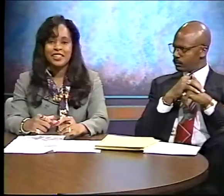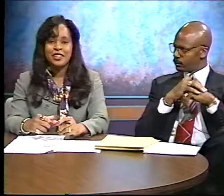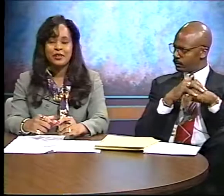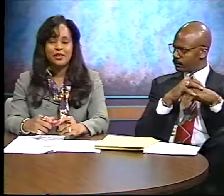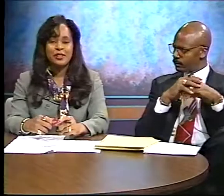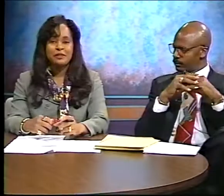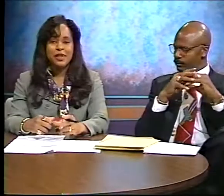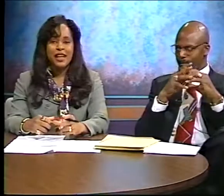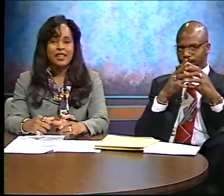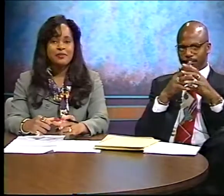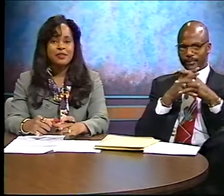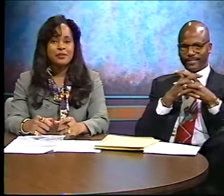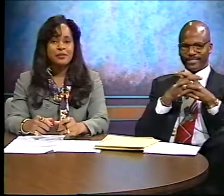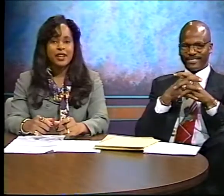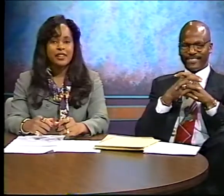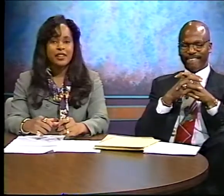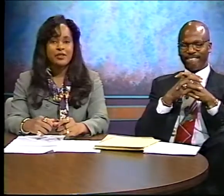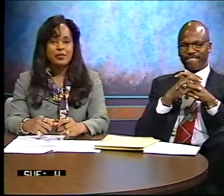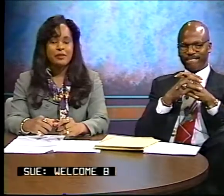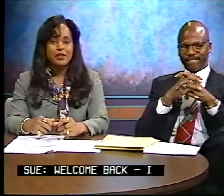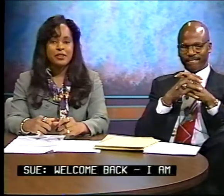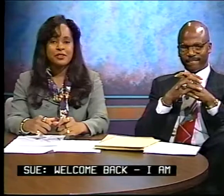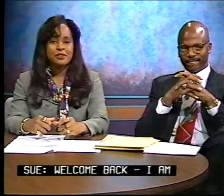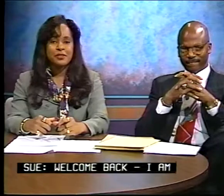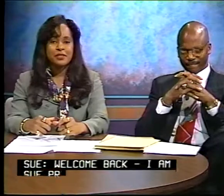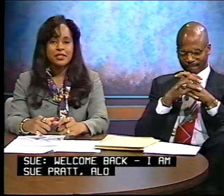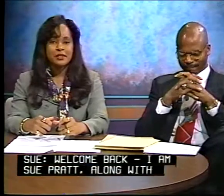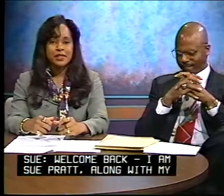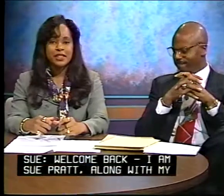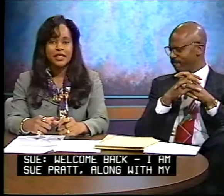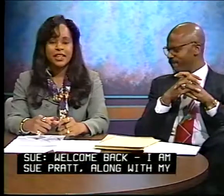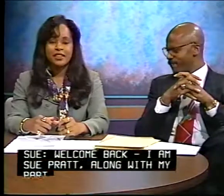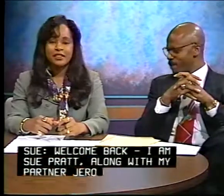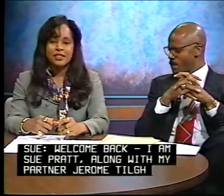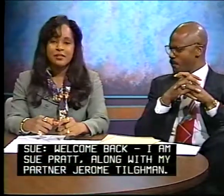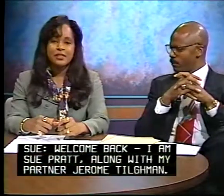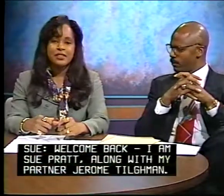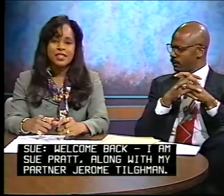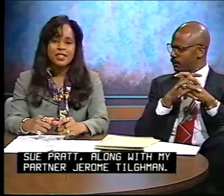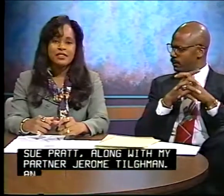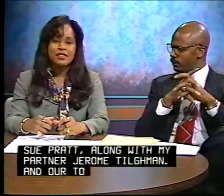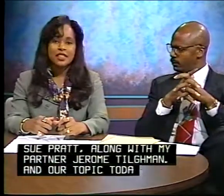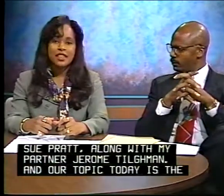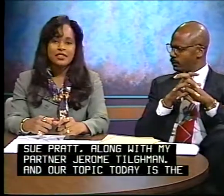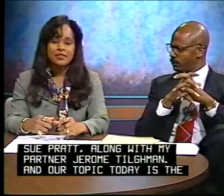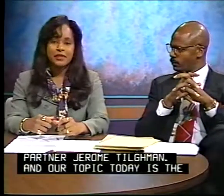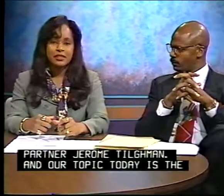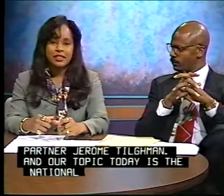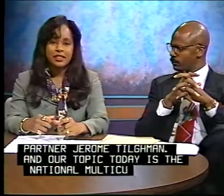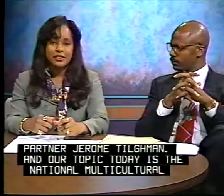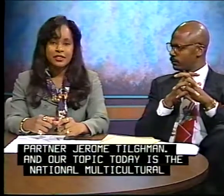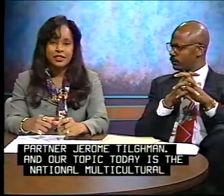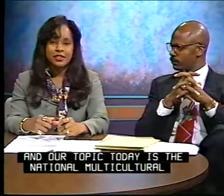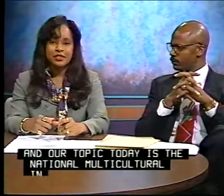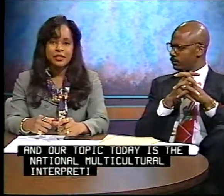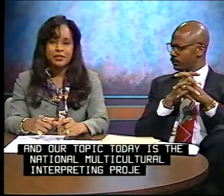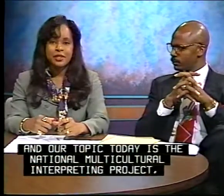Welcome back. I'm Sue Pratt along with my partner Jerome Tillman and our topic today is the National Multicultural Interpreting